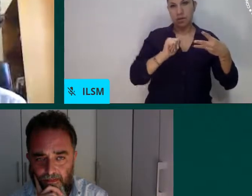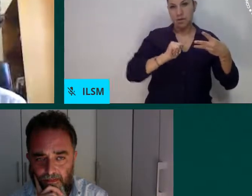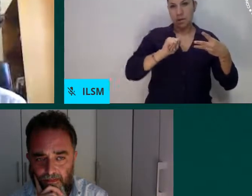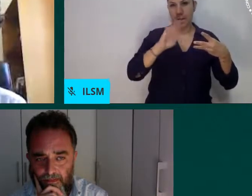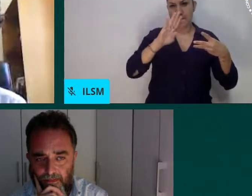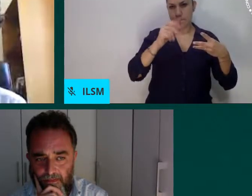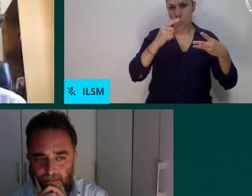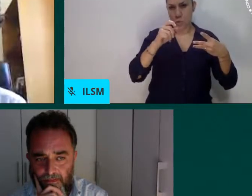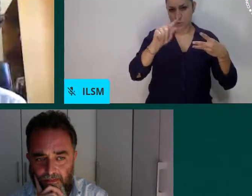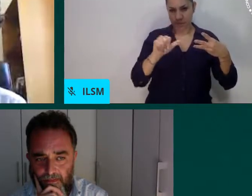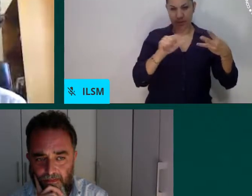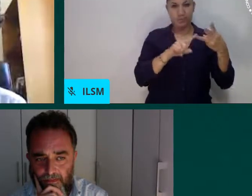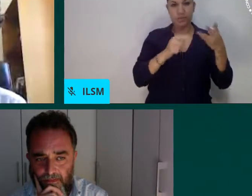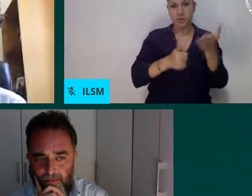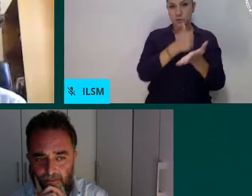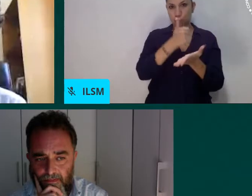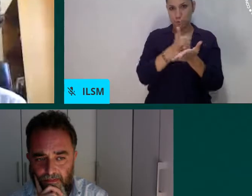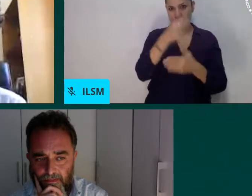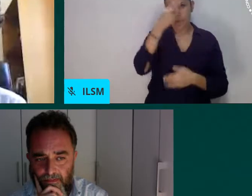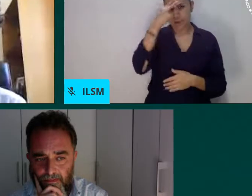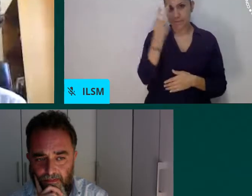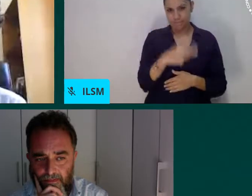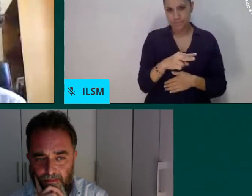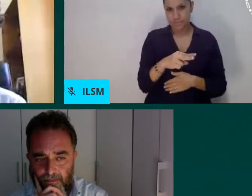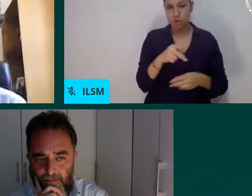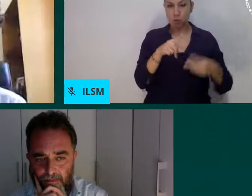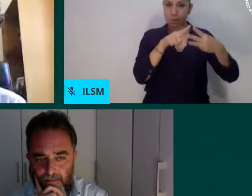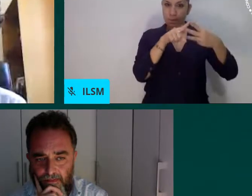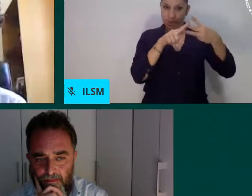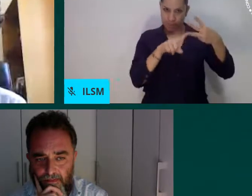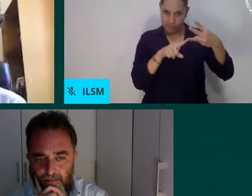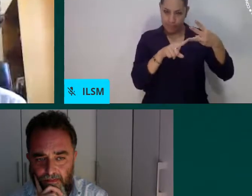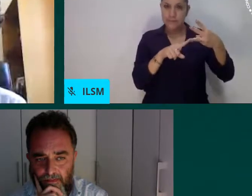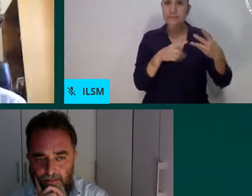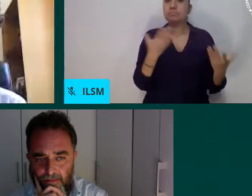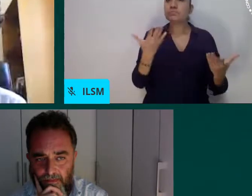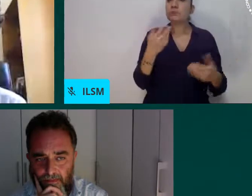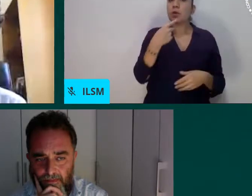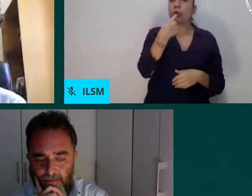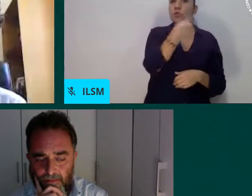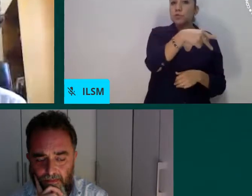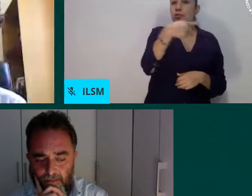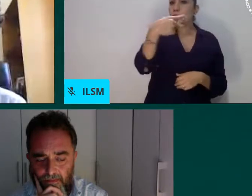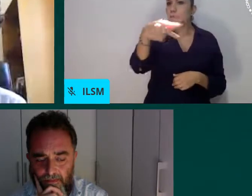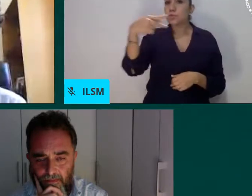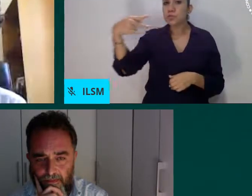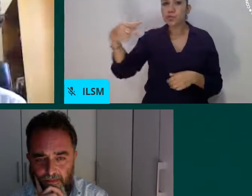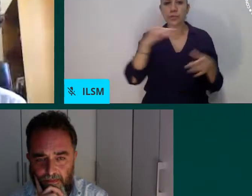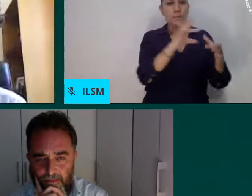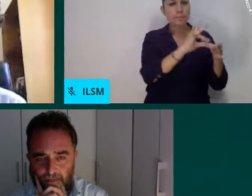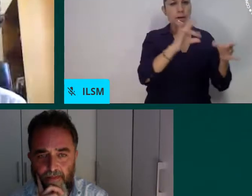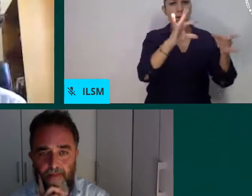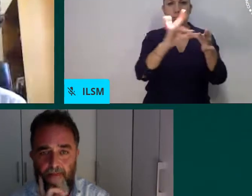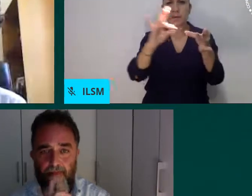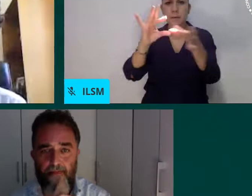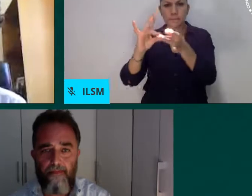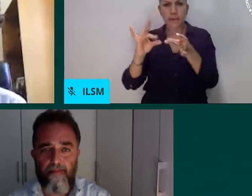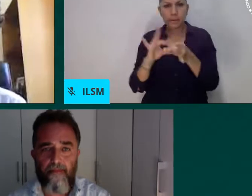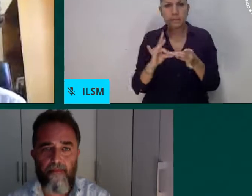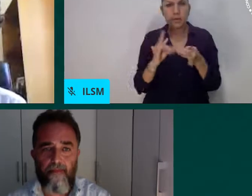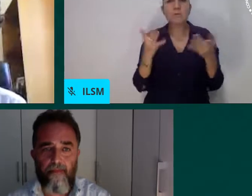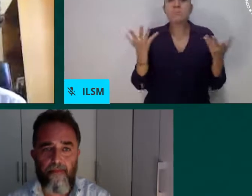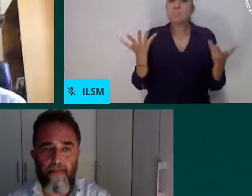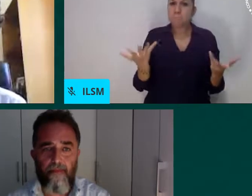experiencia en cada una de estas ciudades nos cuenten sobre cómo han visto